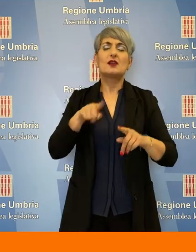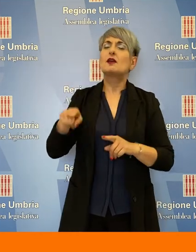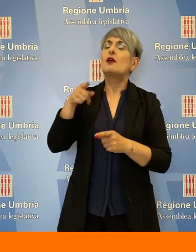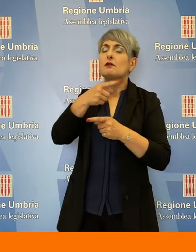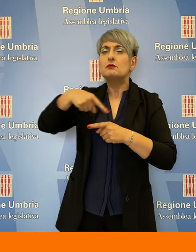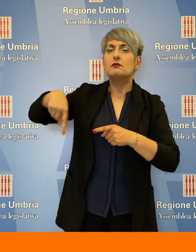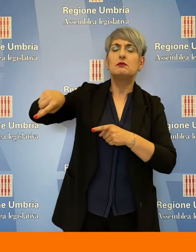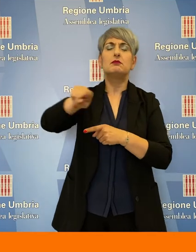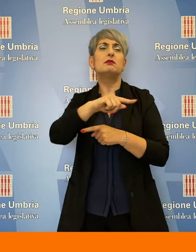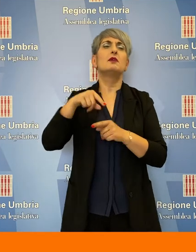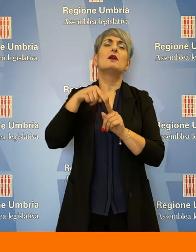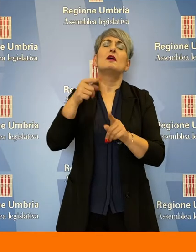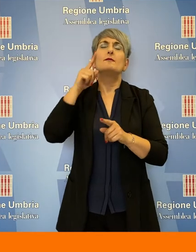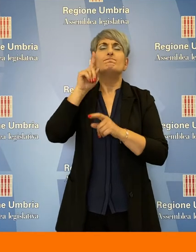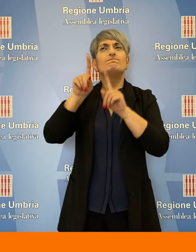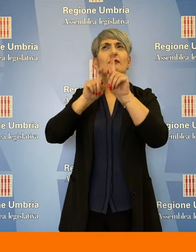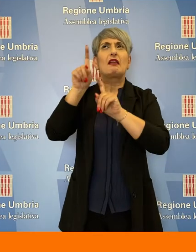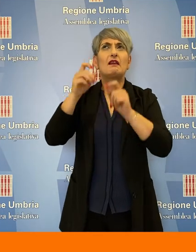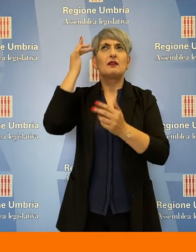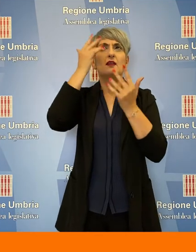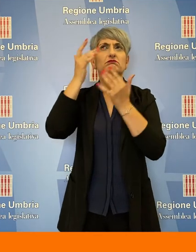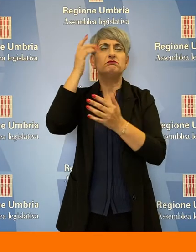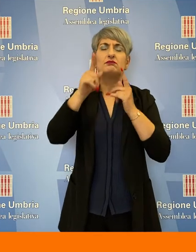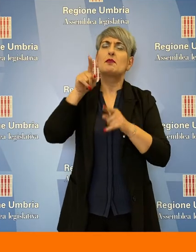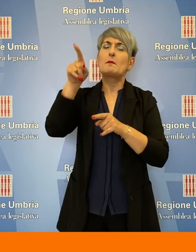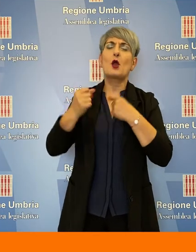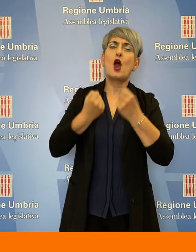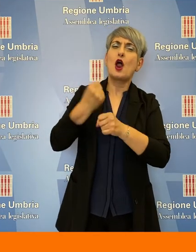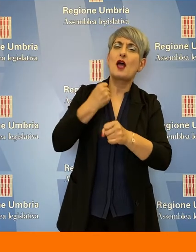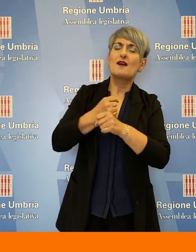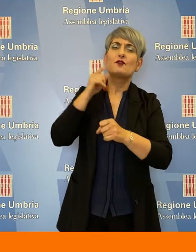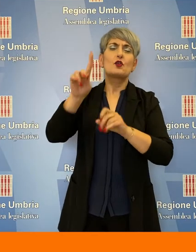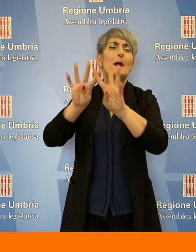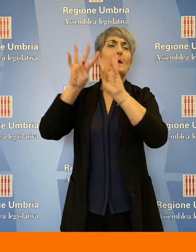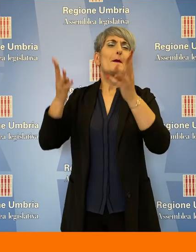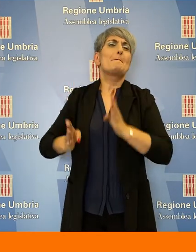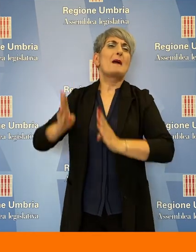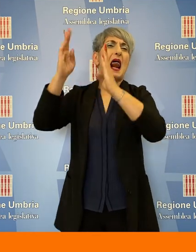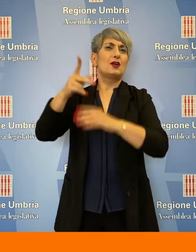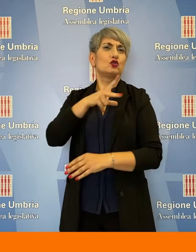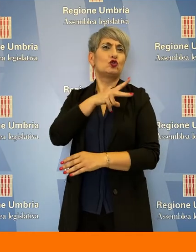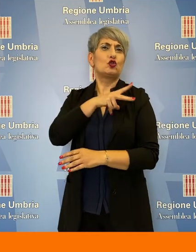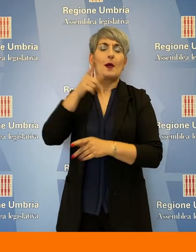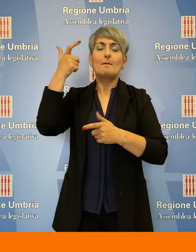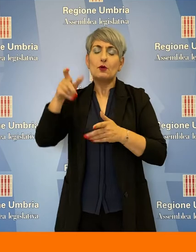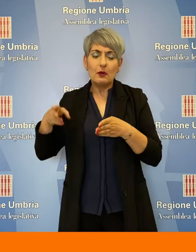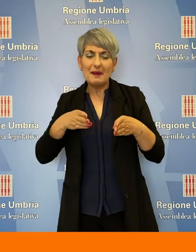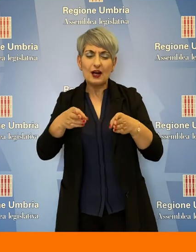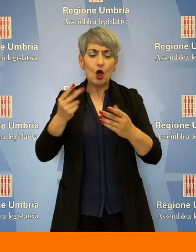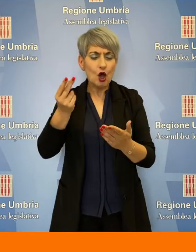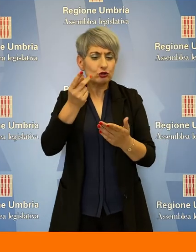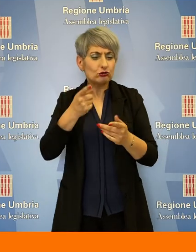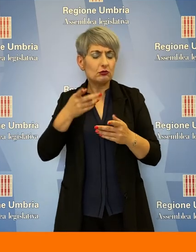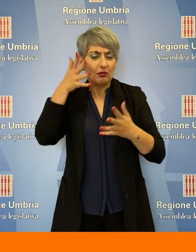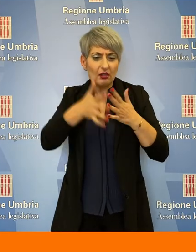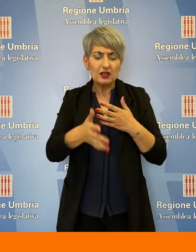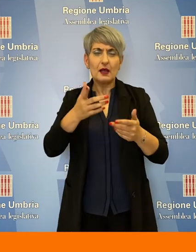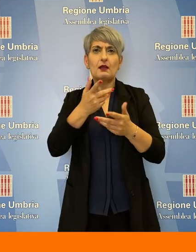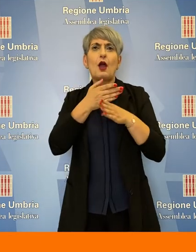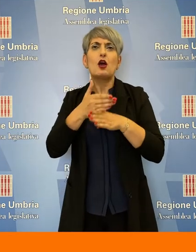riserve sull'operato della giunta di Palazzo Donini, che non starebbe seguendo un percorso trasparente e condiviso nella redazione del nuovo piano sanitario